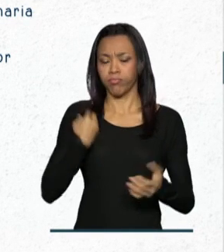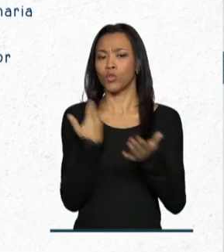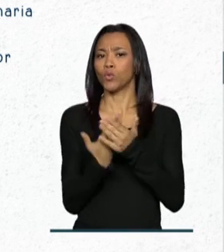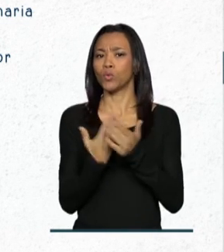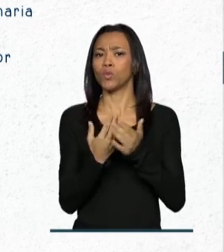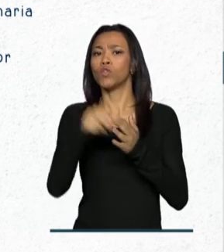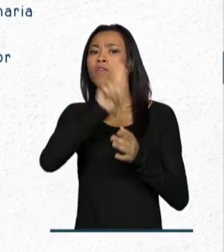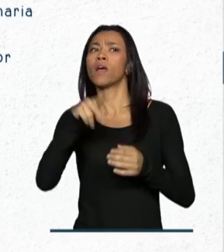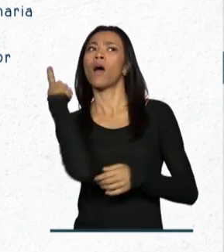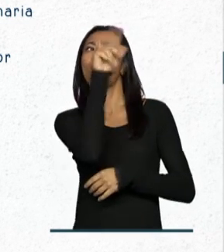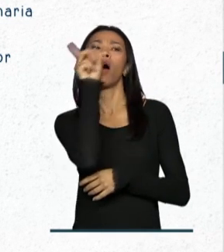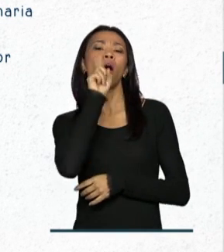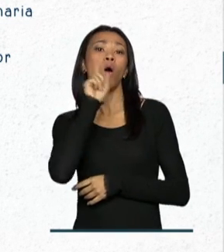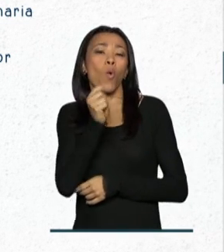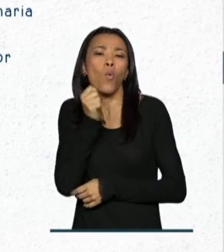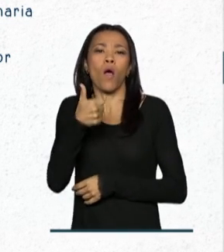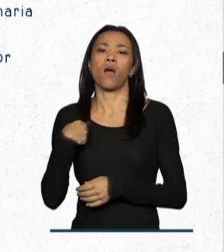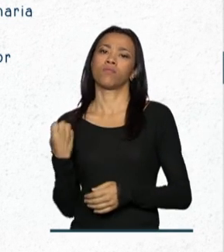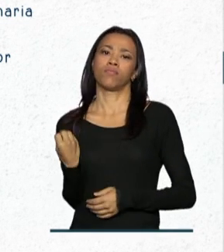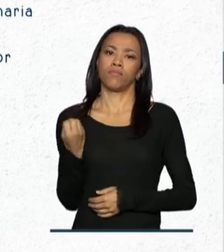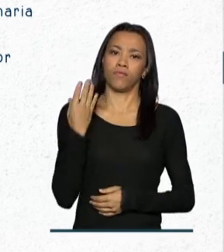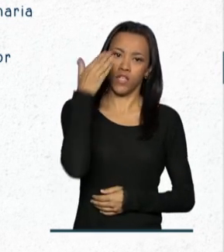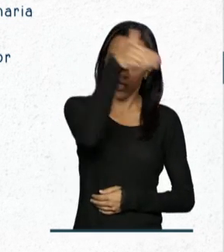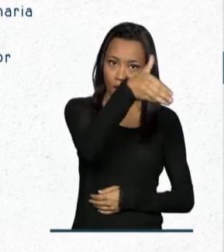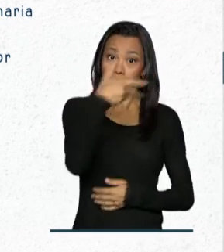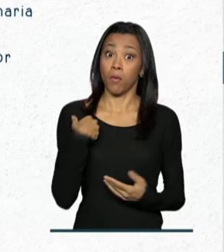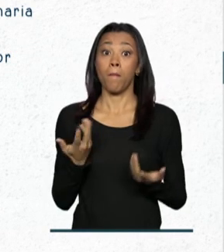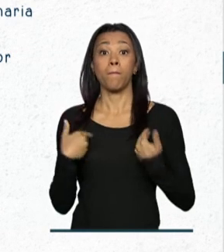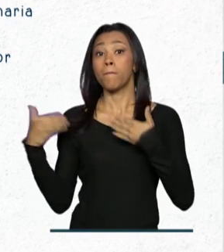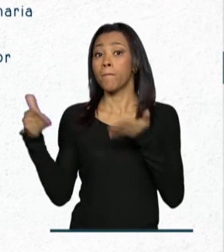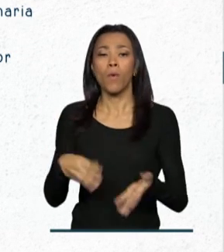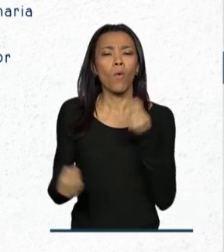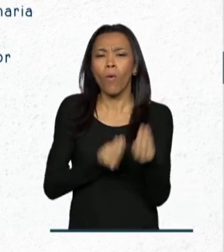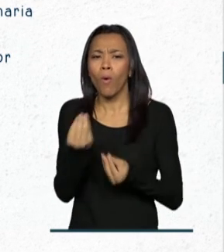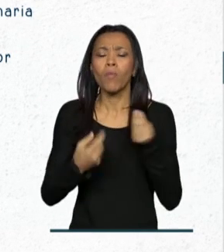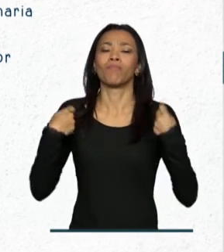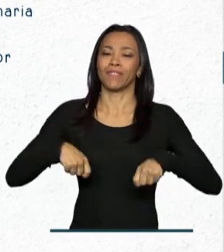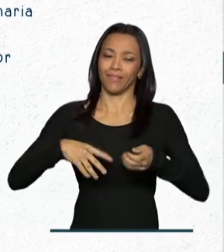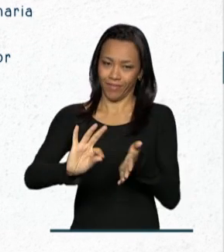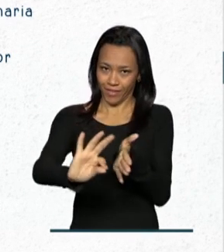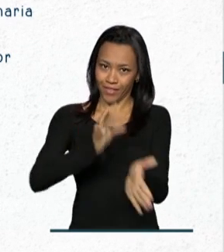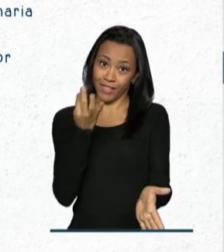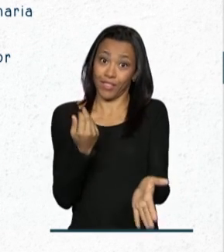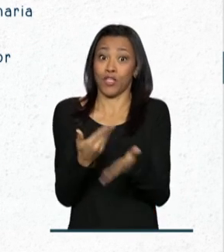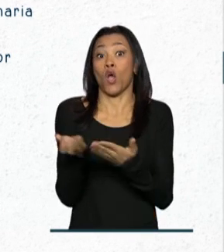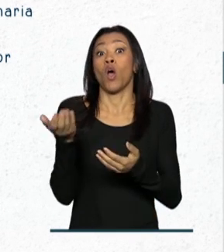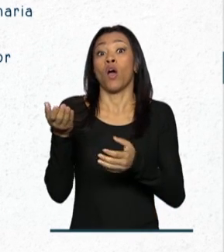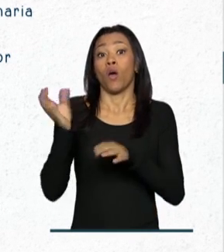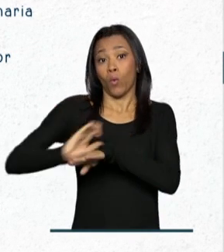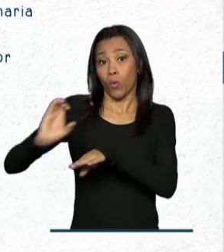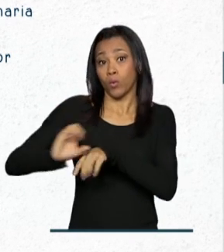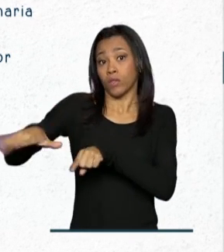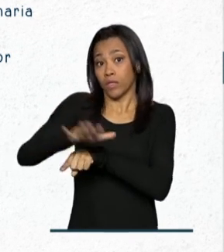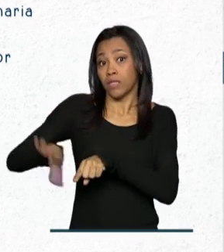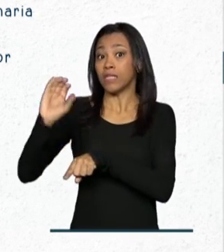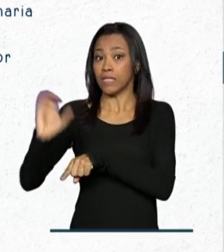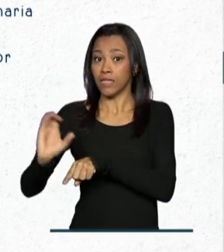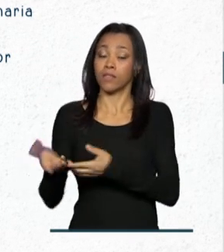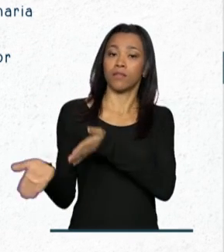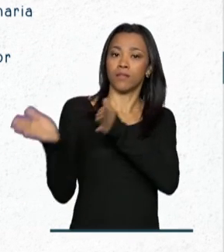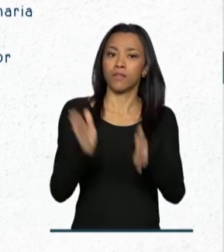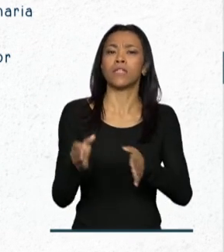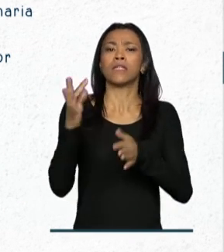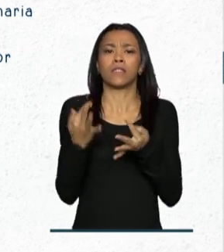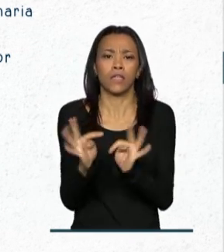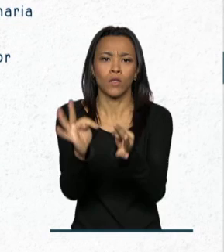estão prestes a embarcar para o programa. Para participar, os alunos devem estar inscritos em um curso das áreas de Ciências, Tecnologia,